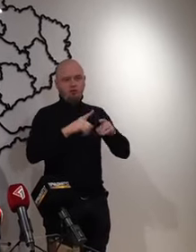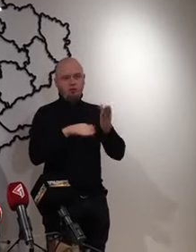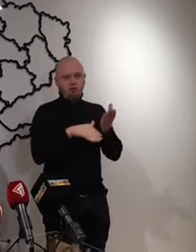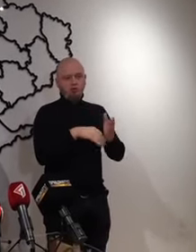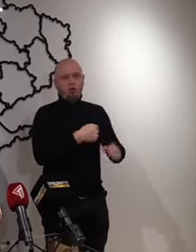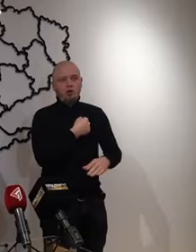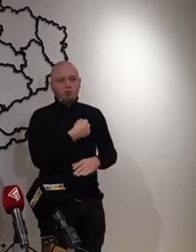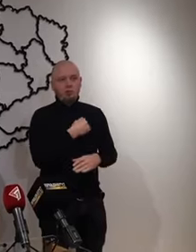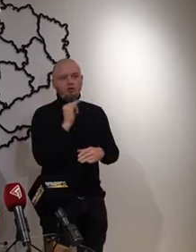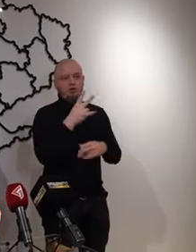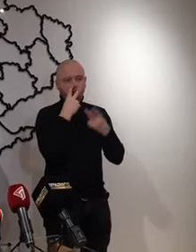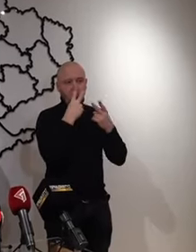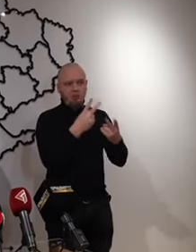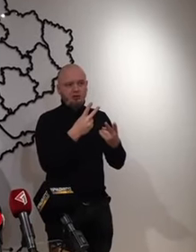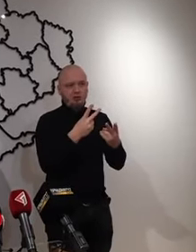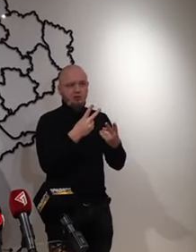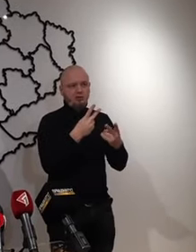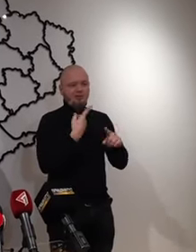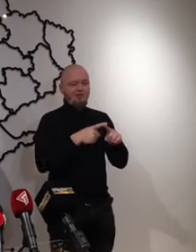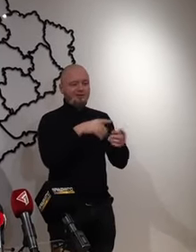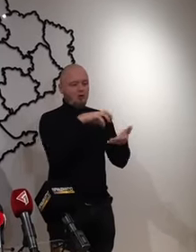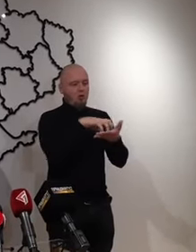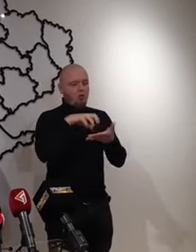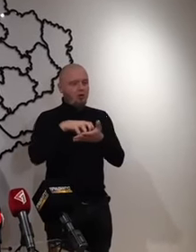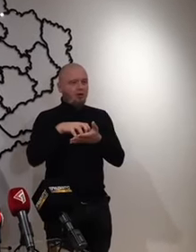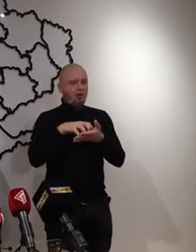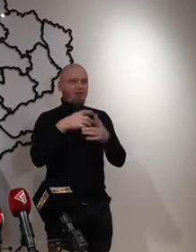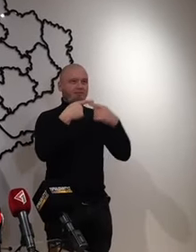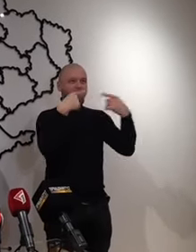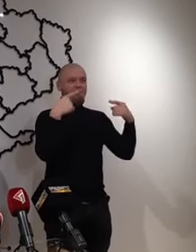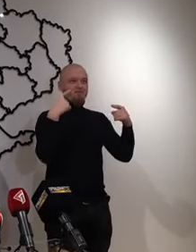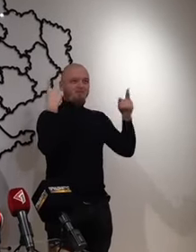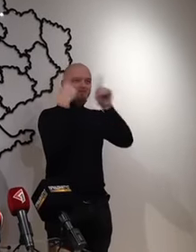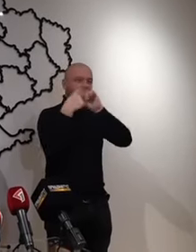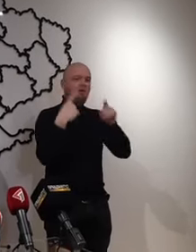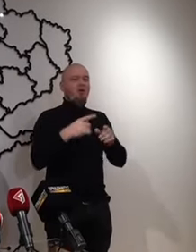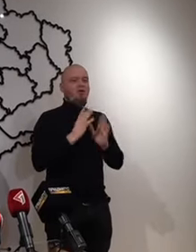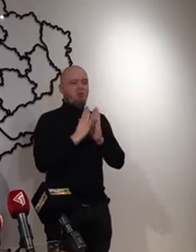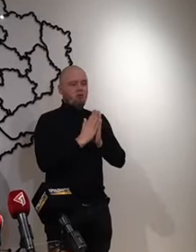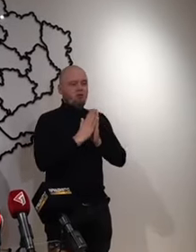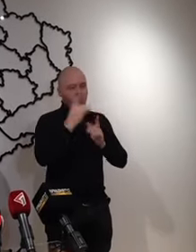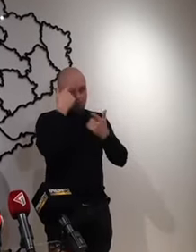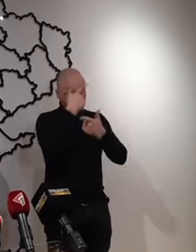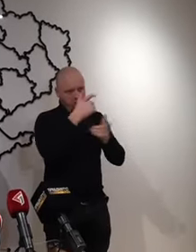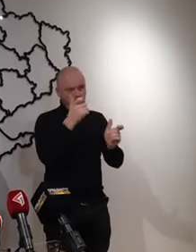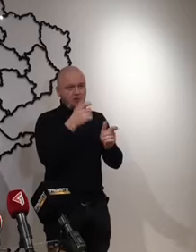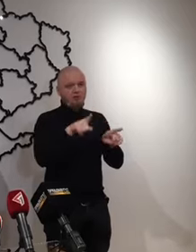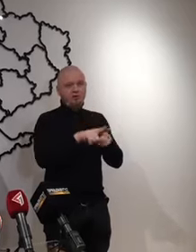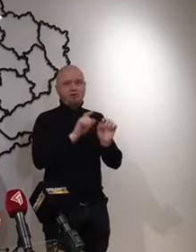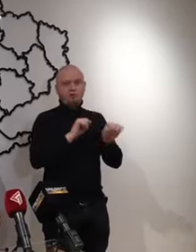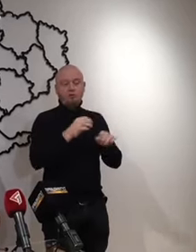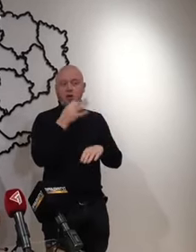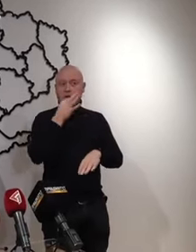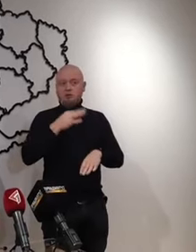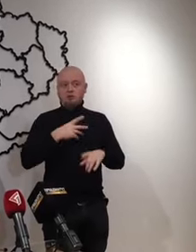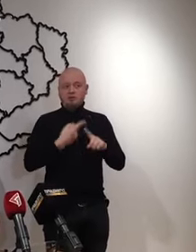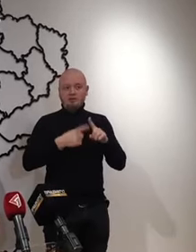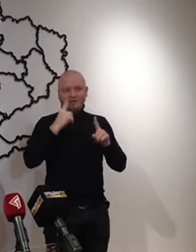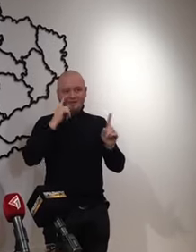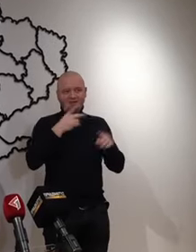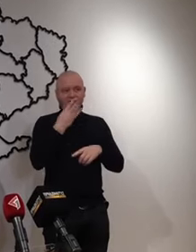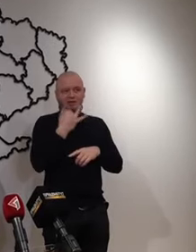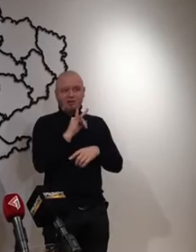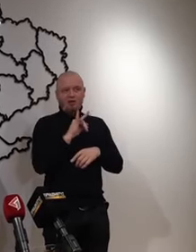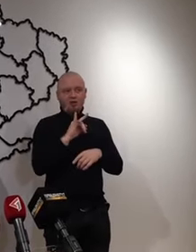армії і бачити ті об'єкти. Просимо їх повідомляти в такий спеціалі. А це цивільний об'єкт